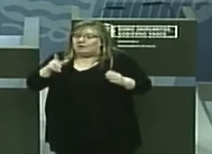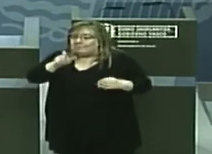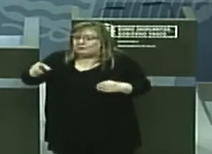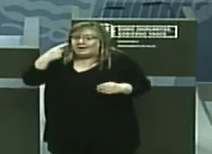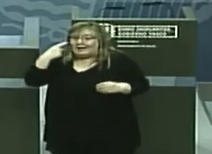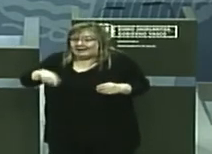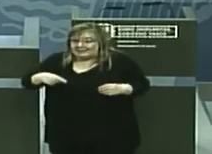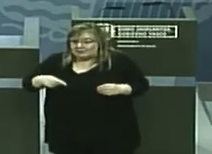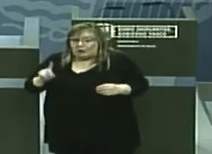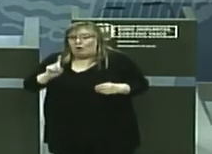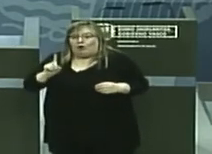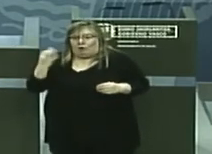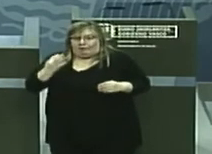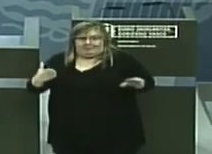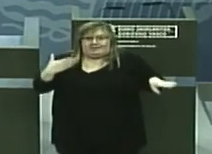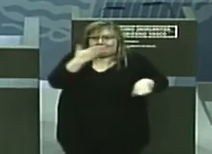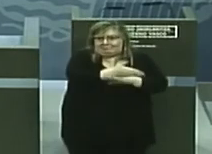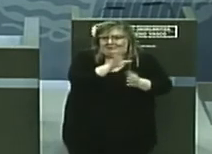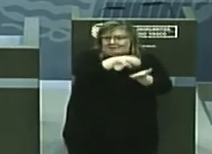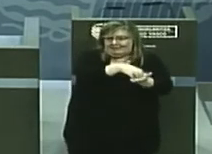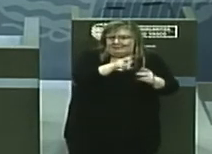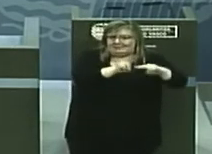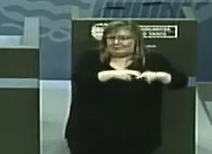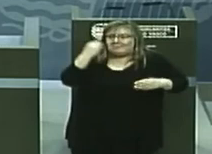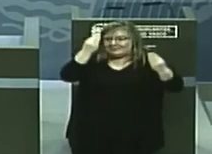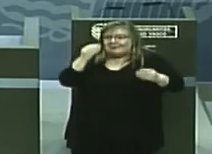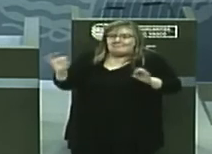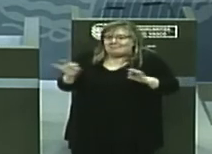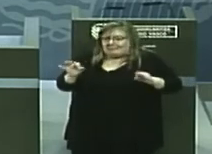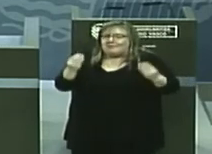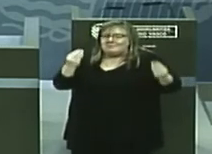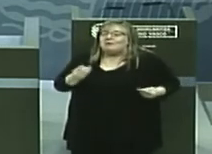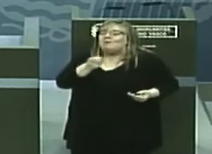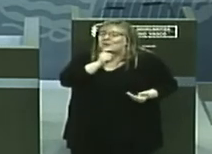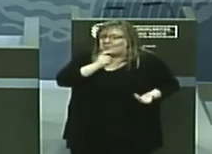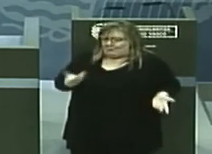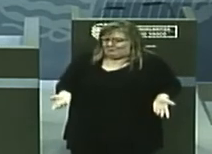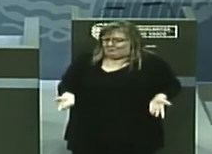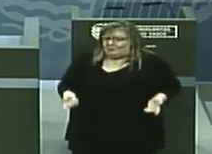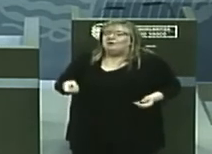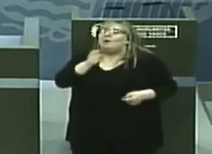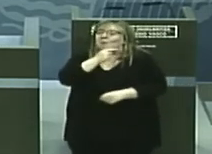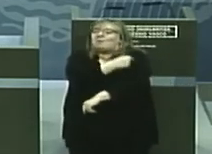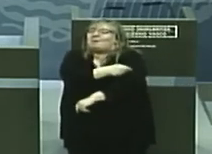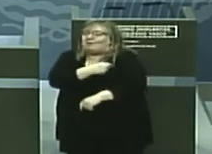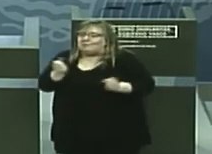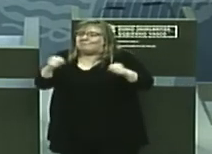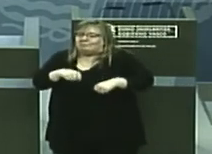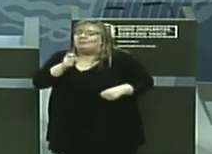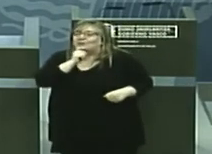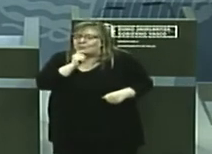riesgo no deben acercarse y tendremos que preparar bien cómo recibir la vacuna, cómo